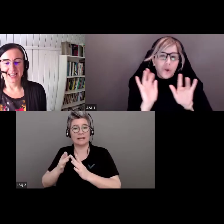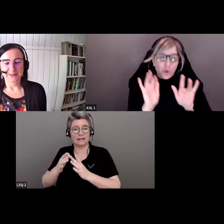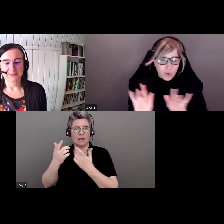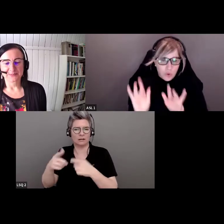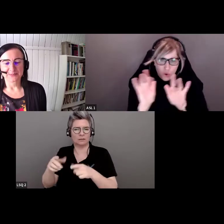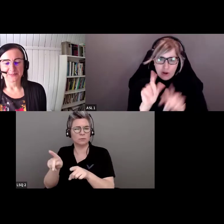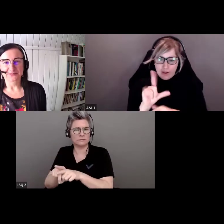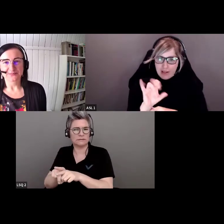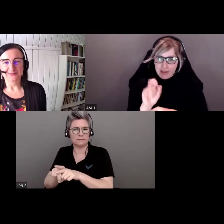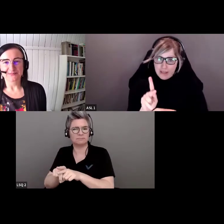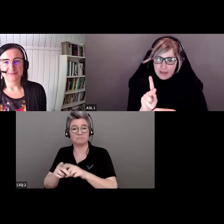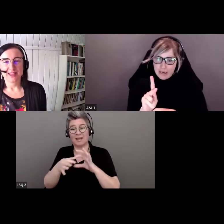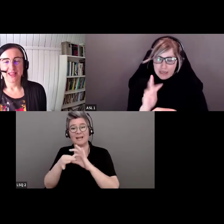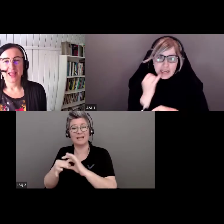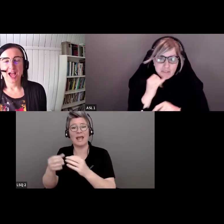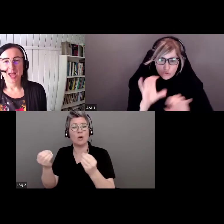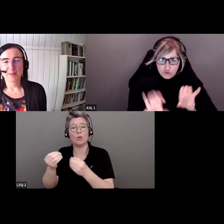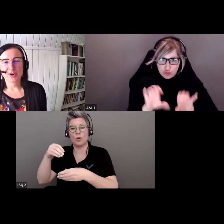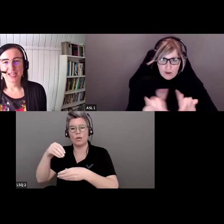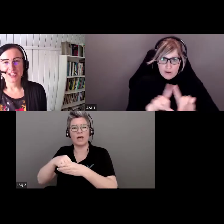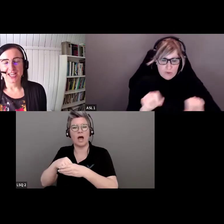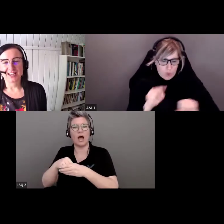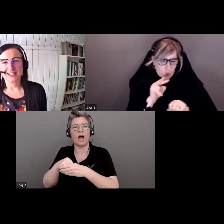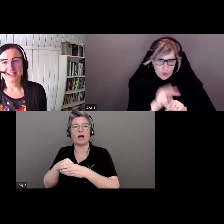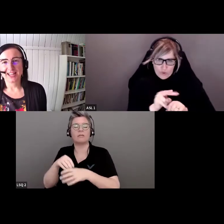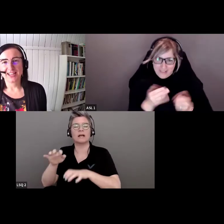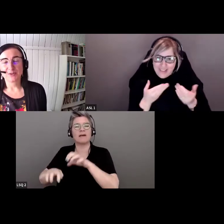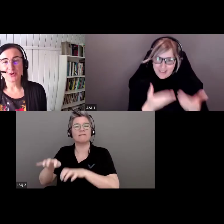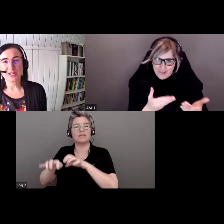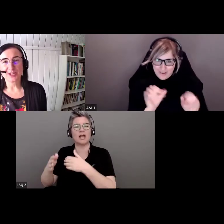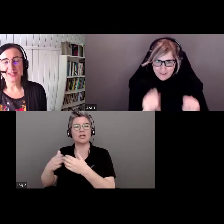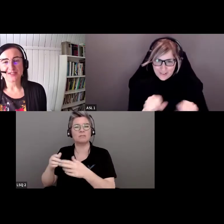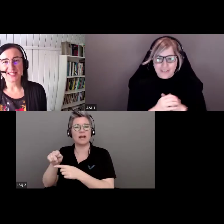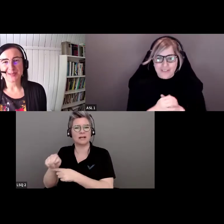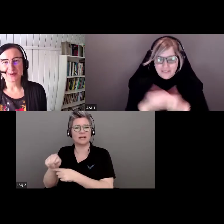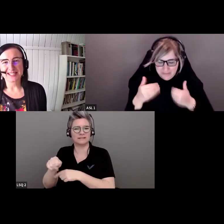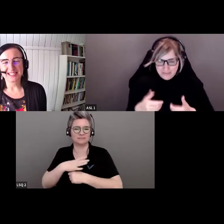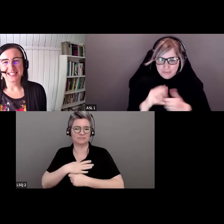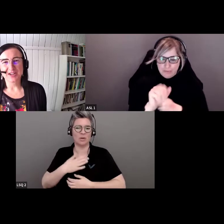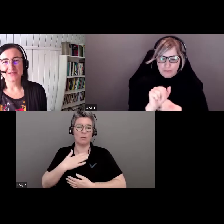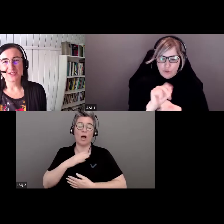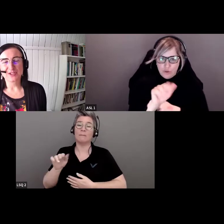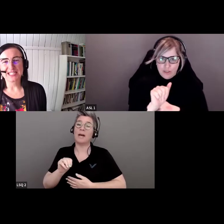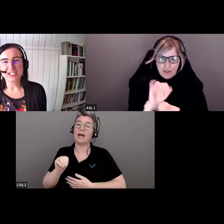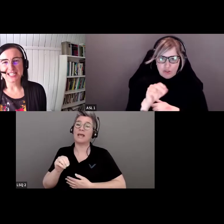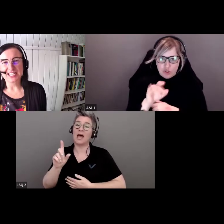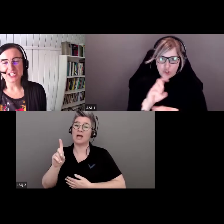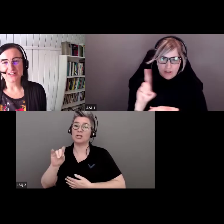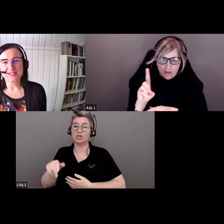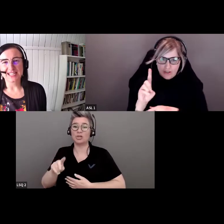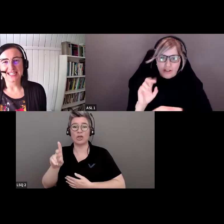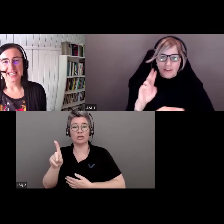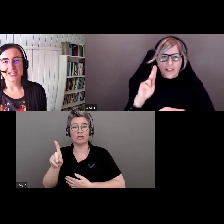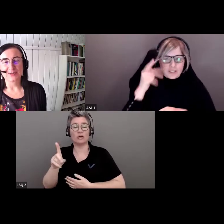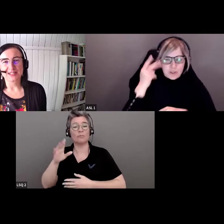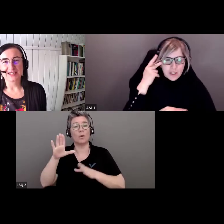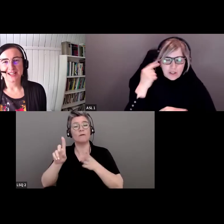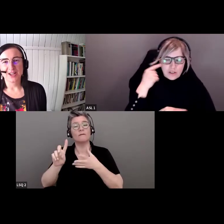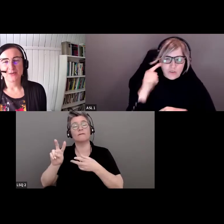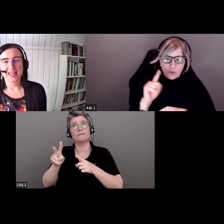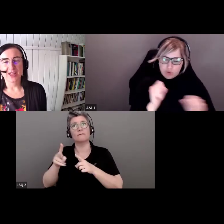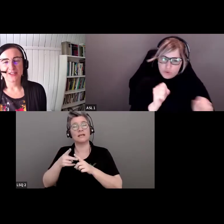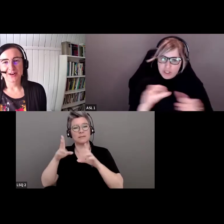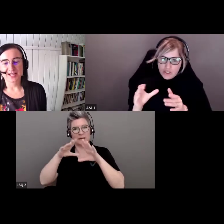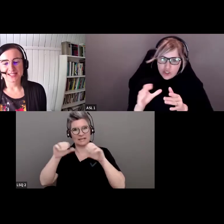est fourni dans la boîte de clavardage. Je suis Maria Judd et je suis vice-présidente des